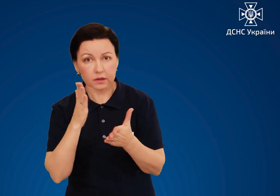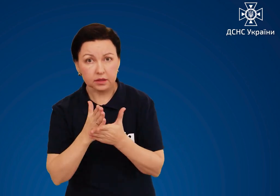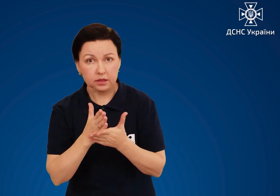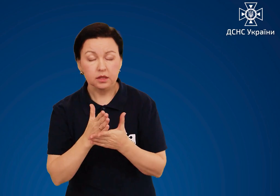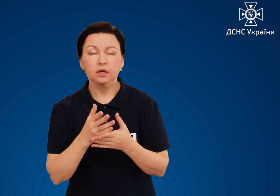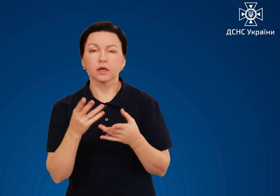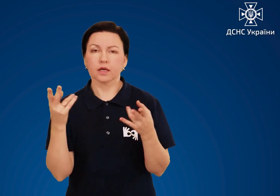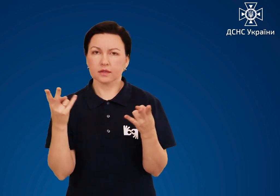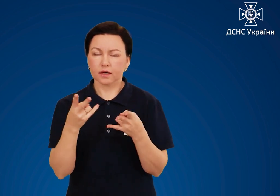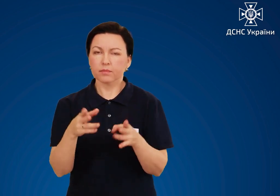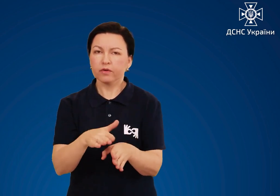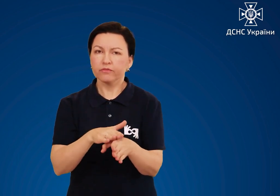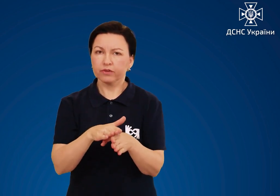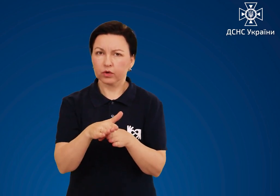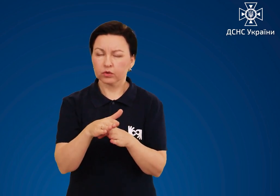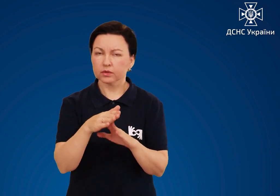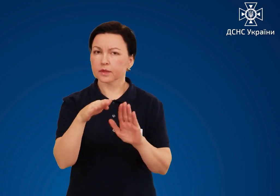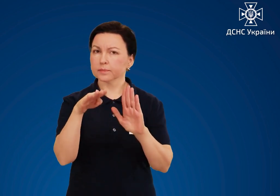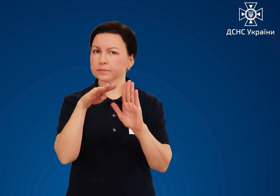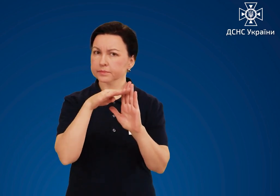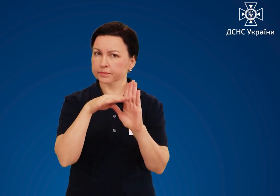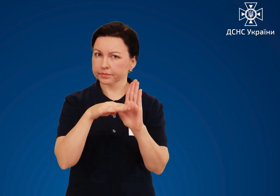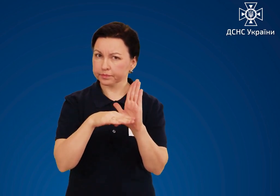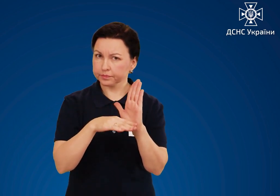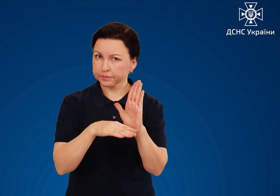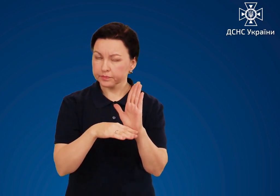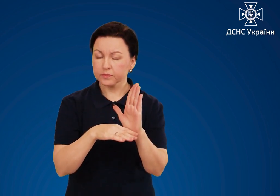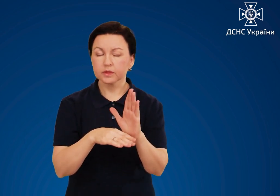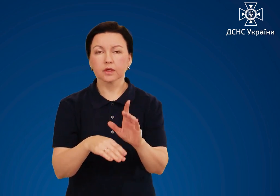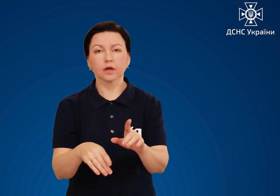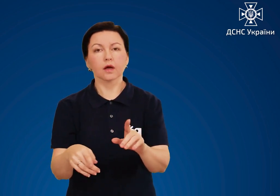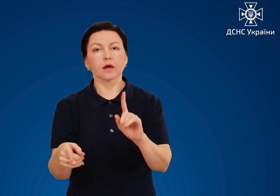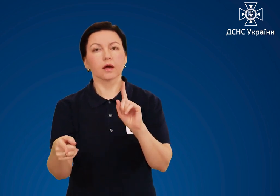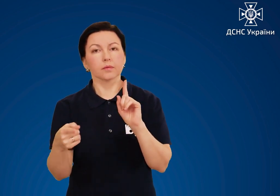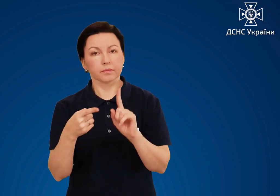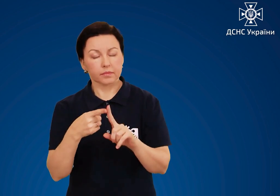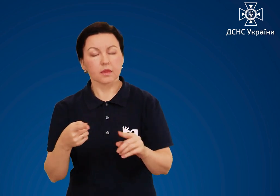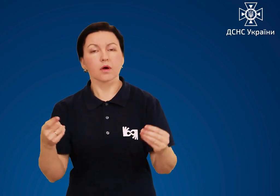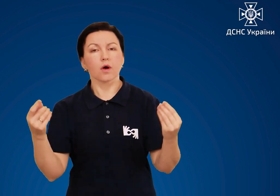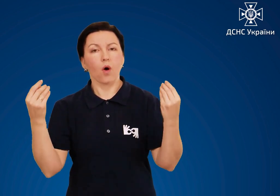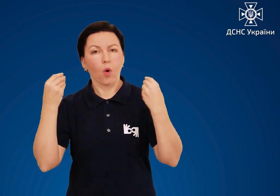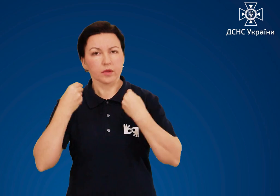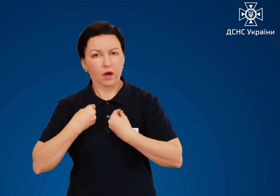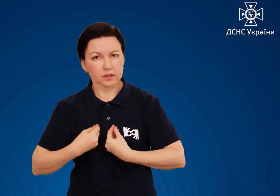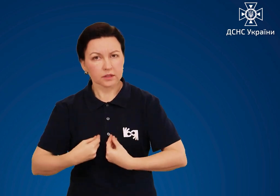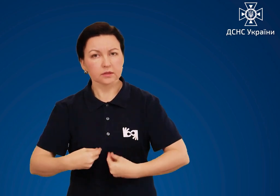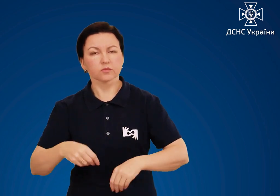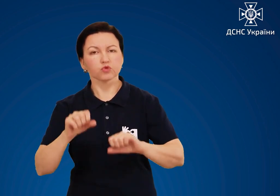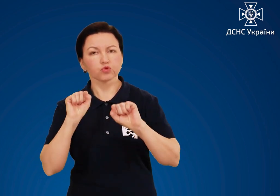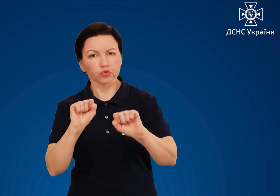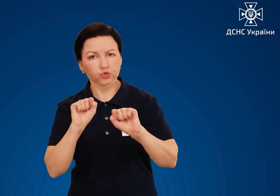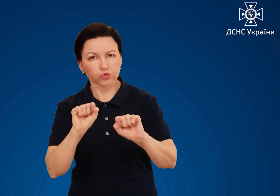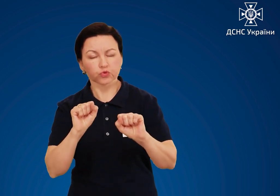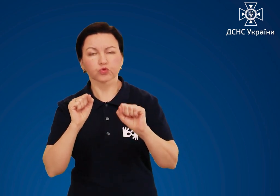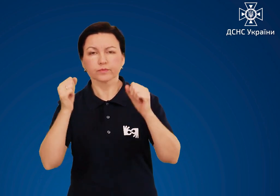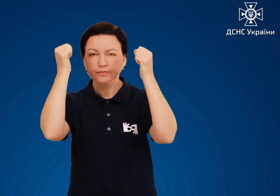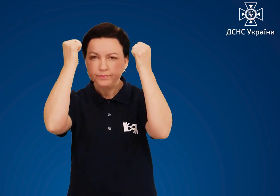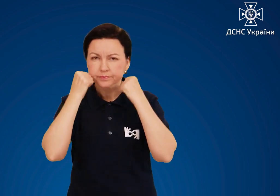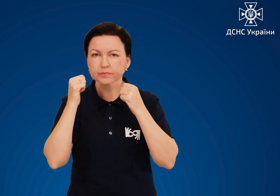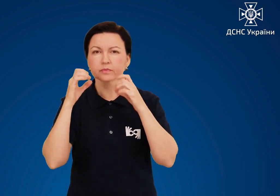виконайте передбачені заходи Надягніть засоби індивідуального захисту органів дихання